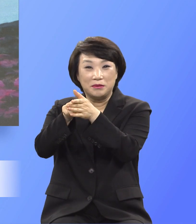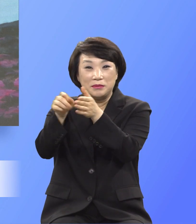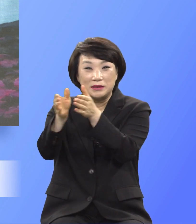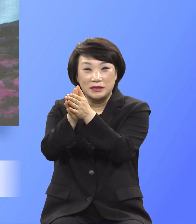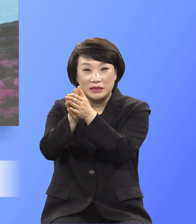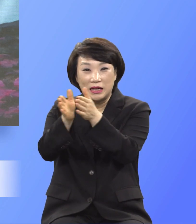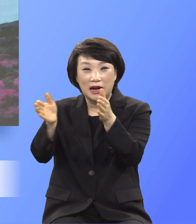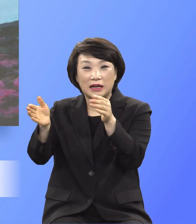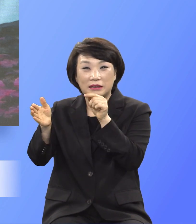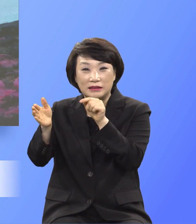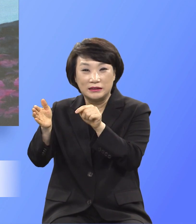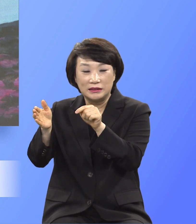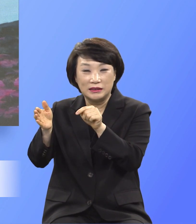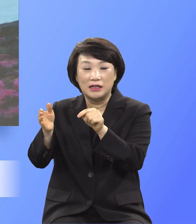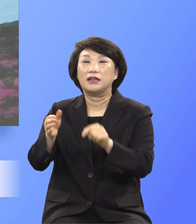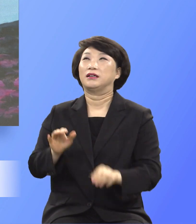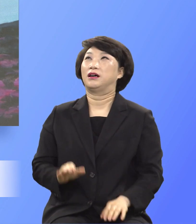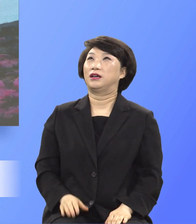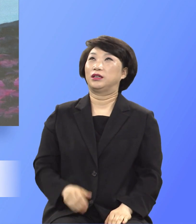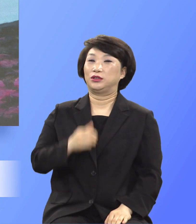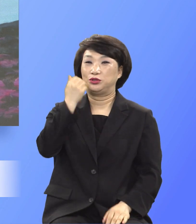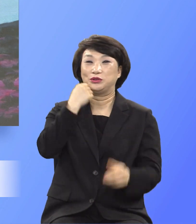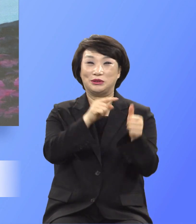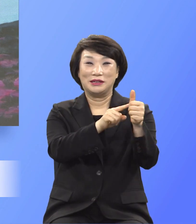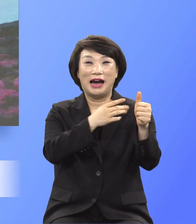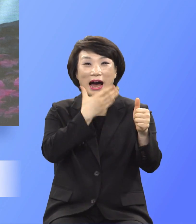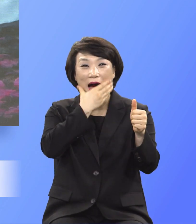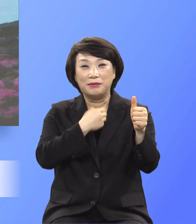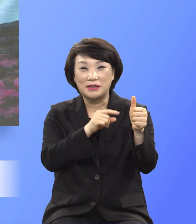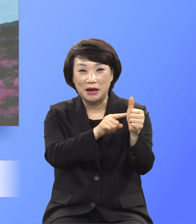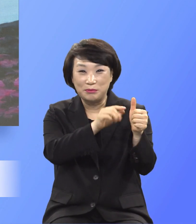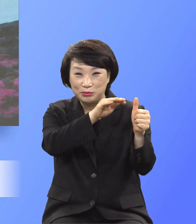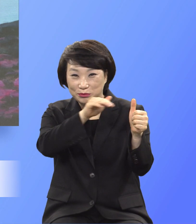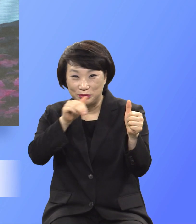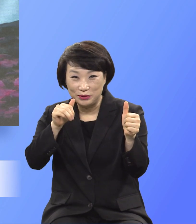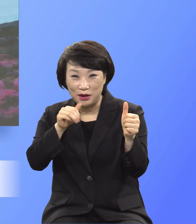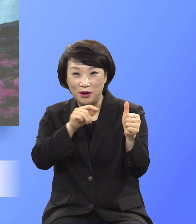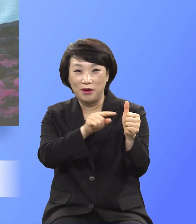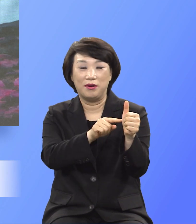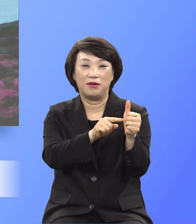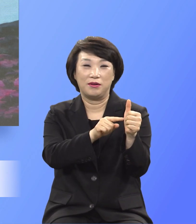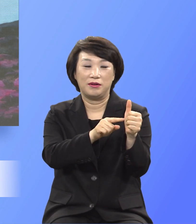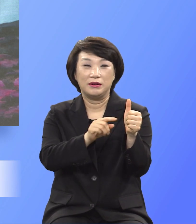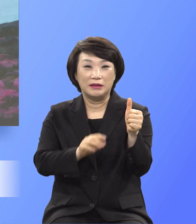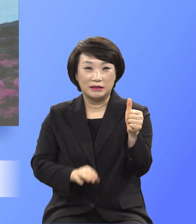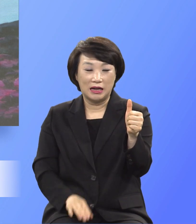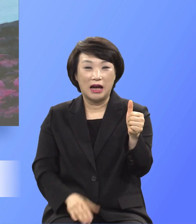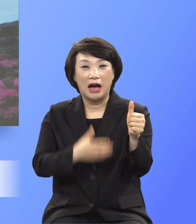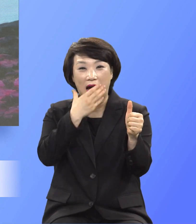아브라함을 부르셨습니다. 그래서 아브라함이